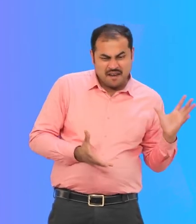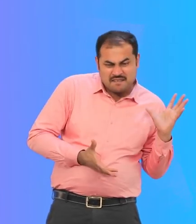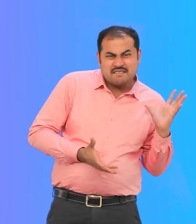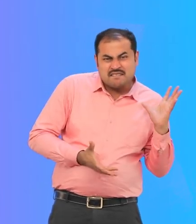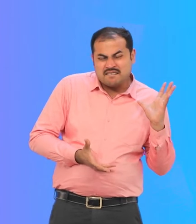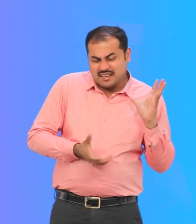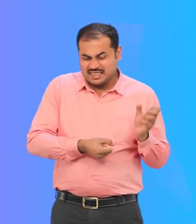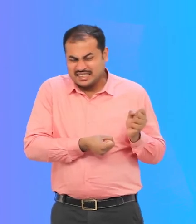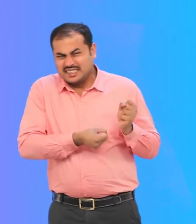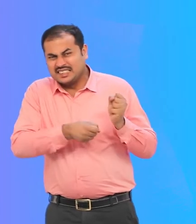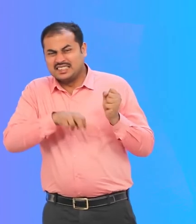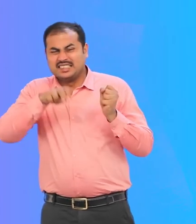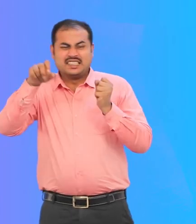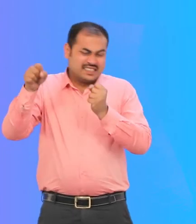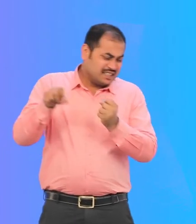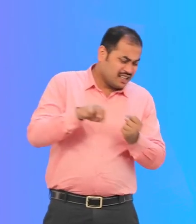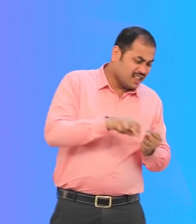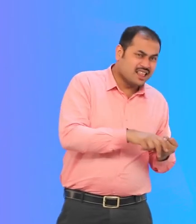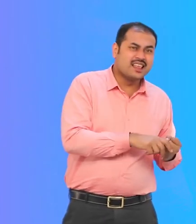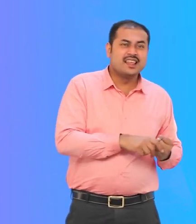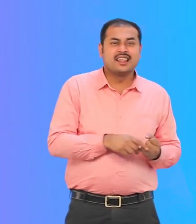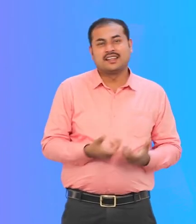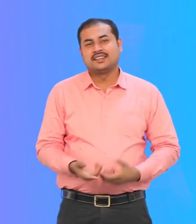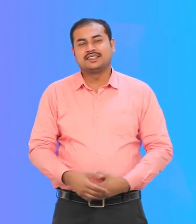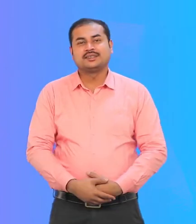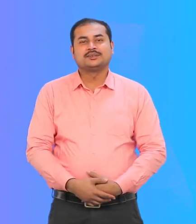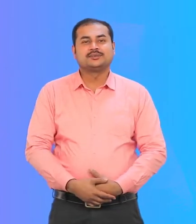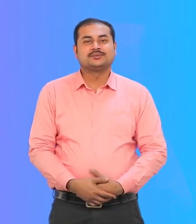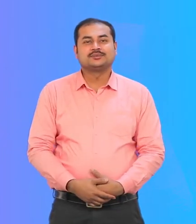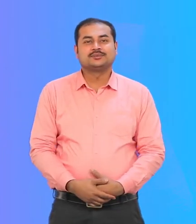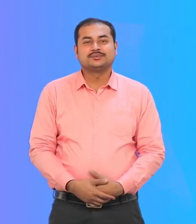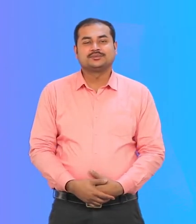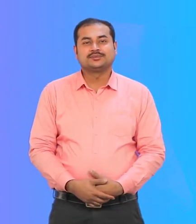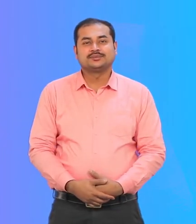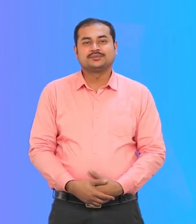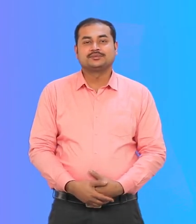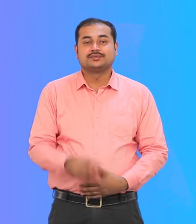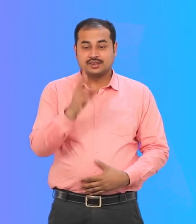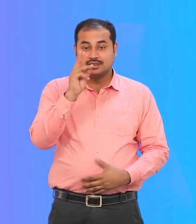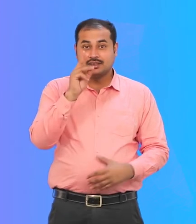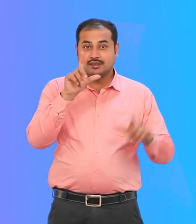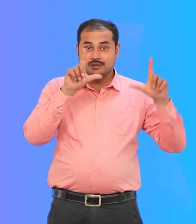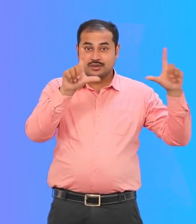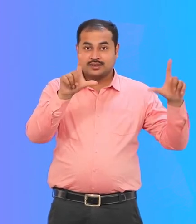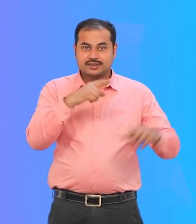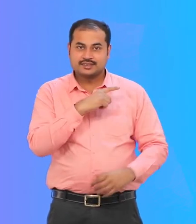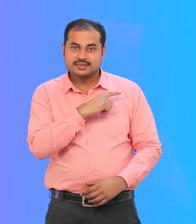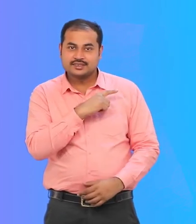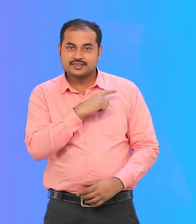या फिर भारी सामान लाना ले जाना होता है तीसरे चित्र में रोहन